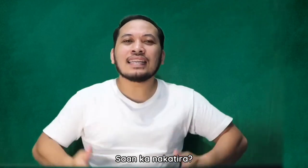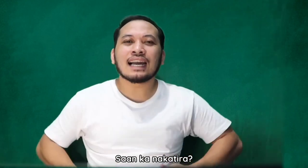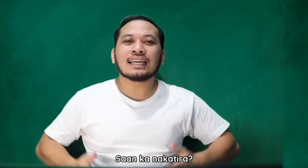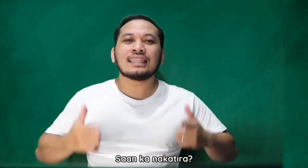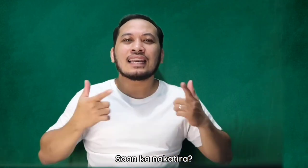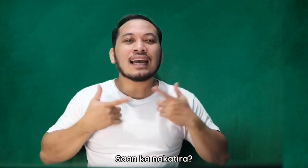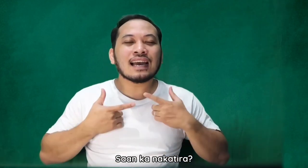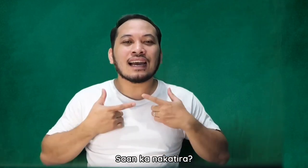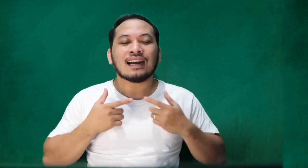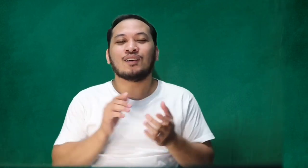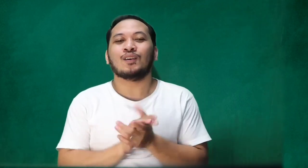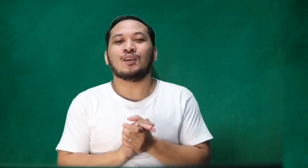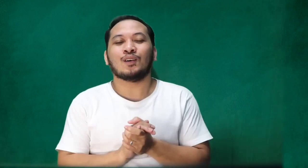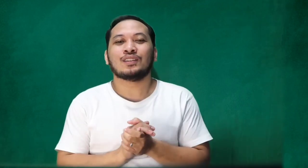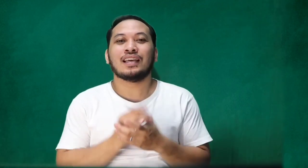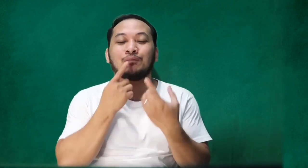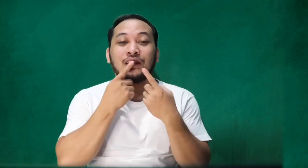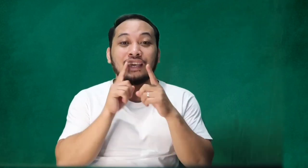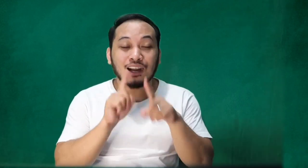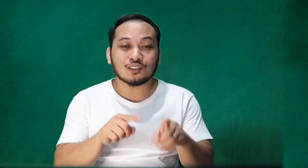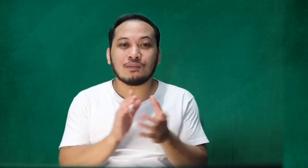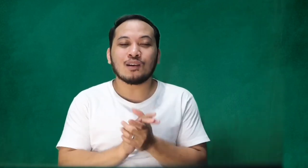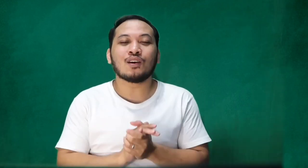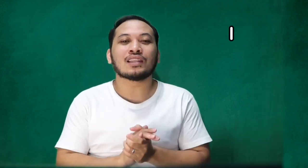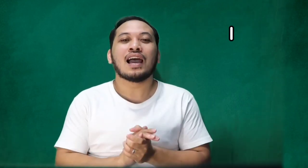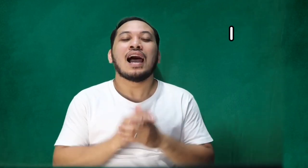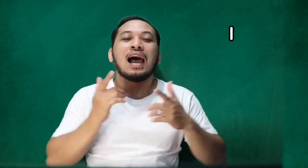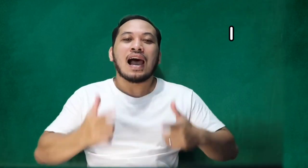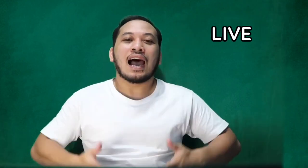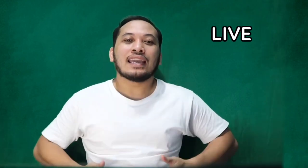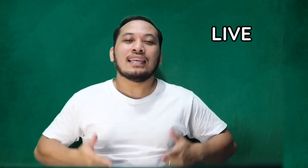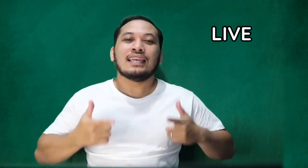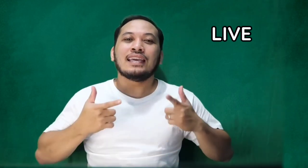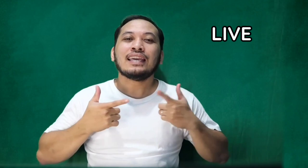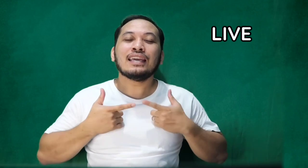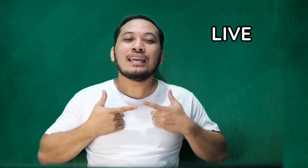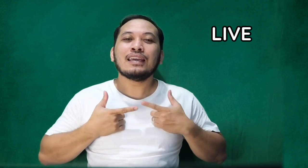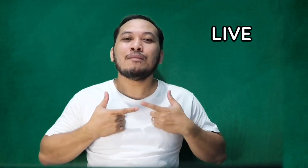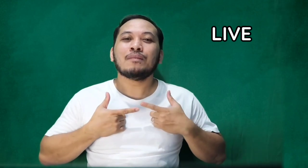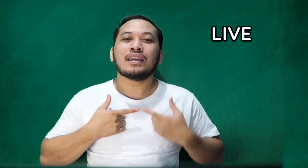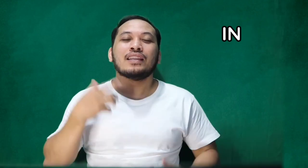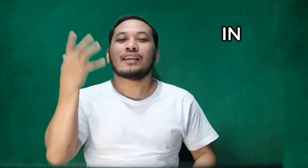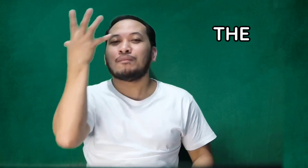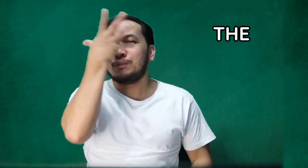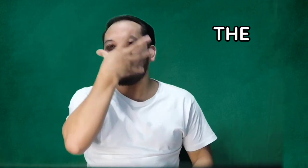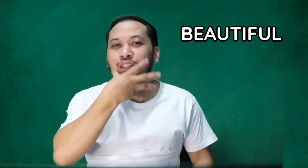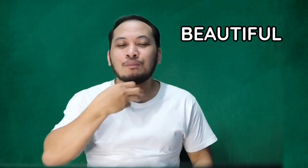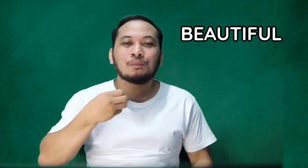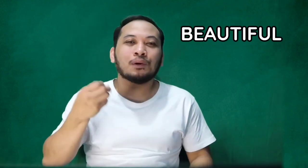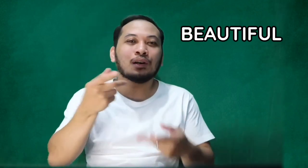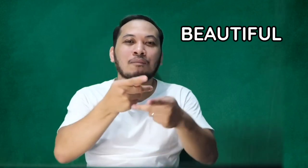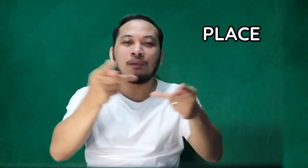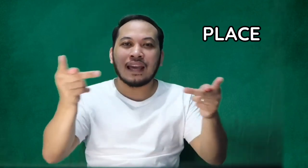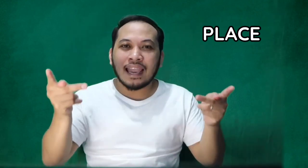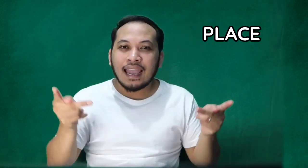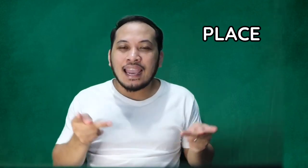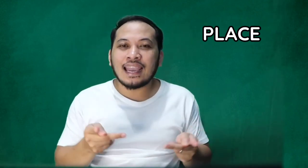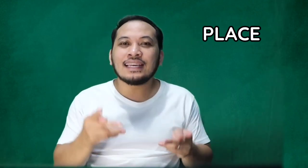nakatira? O. Then, pwede kang sumagot. I live in a beautiful place